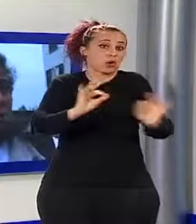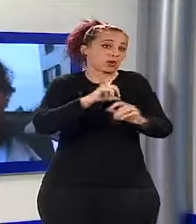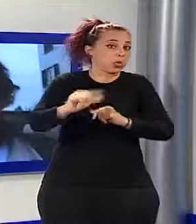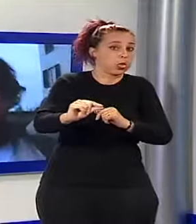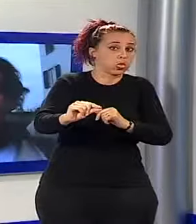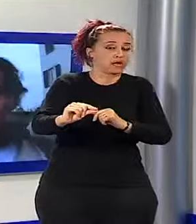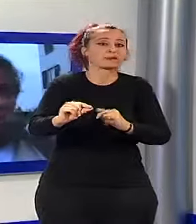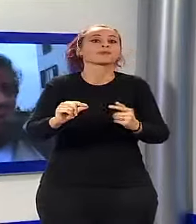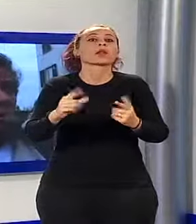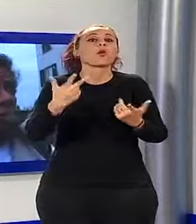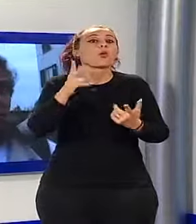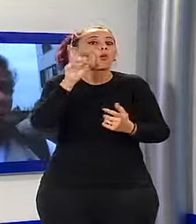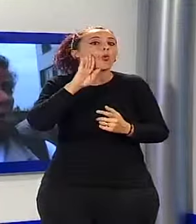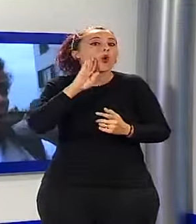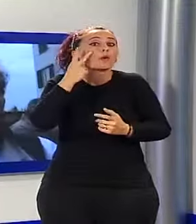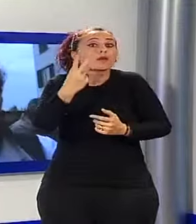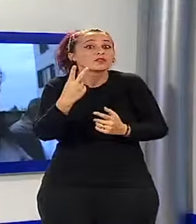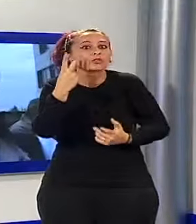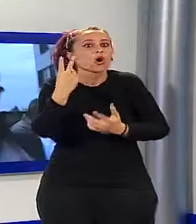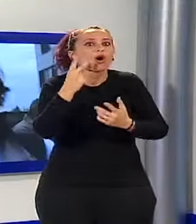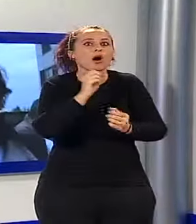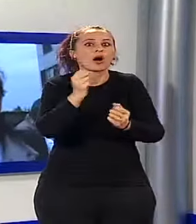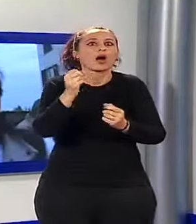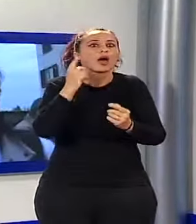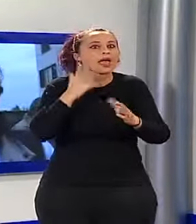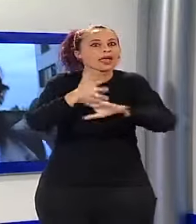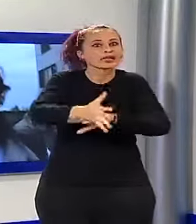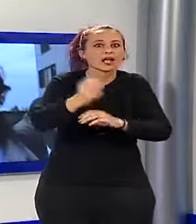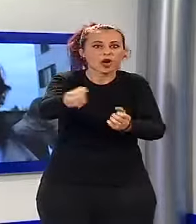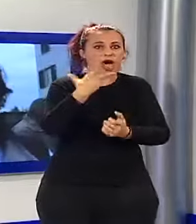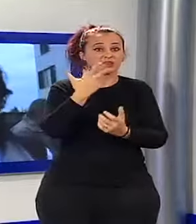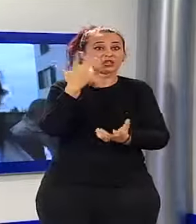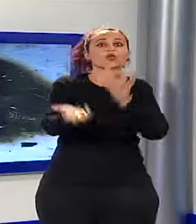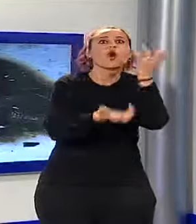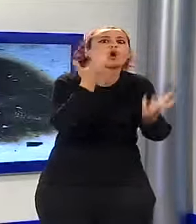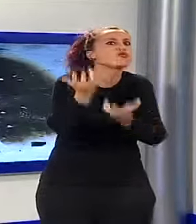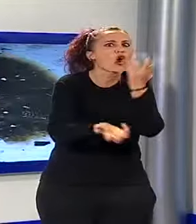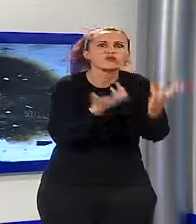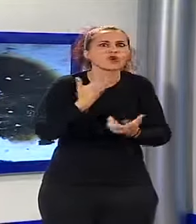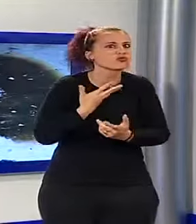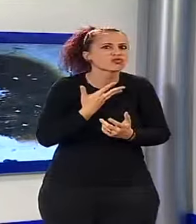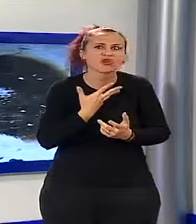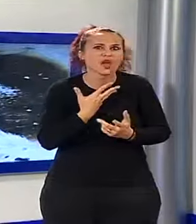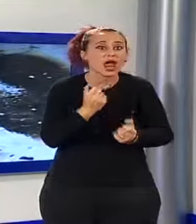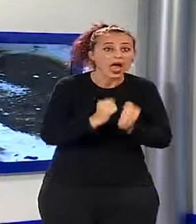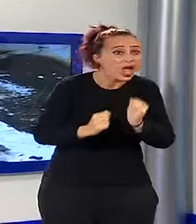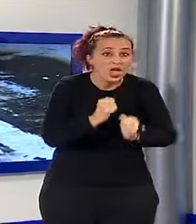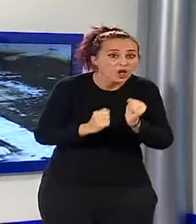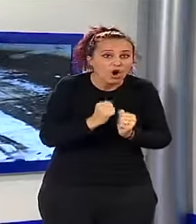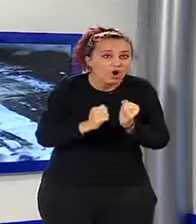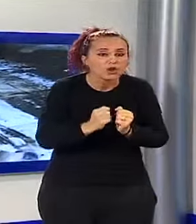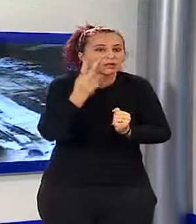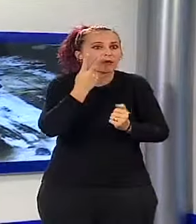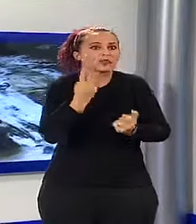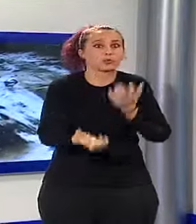punto si è entrato un signore e ha detto un fuoco, il fuoco hanno tirato qualcosa di incendiario. Allora siamo venuti qua di volata e c'erano le fiamme alte.